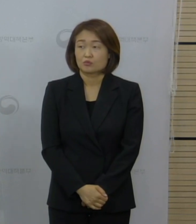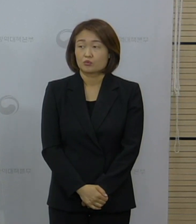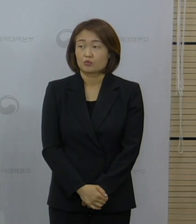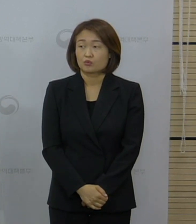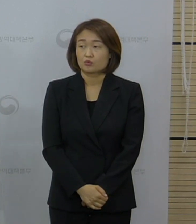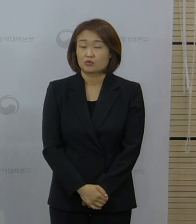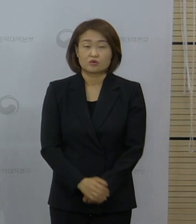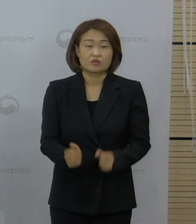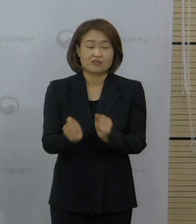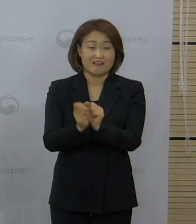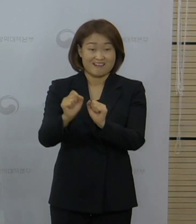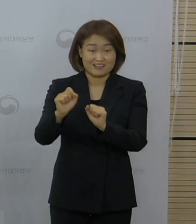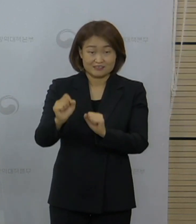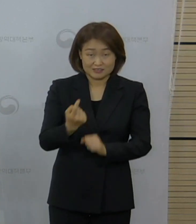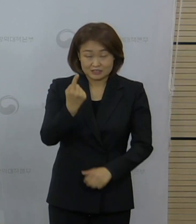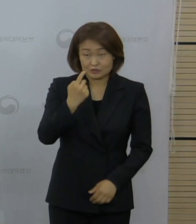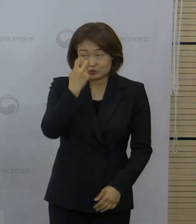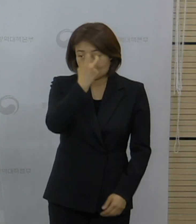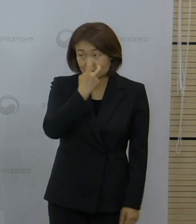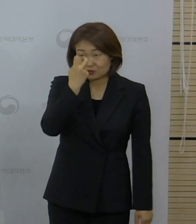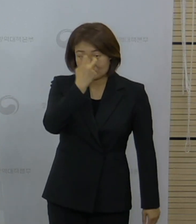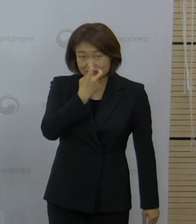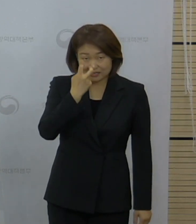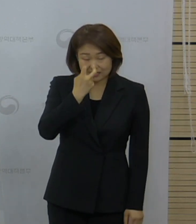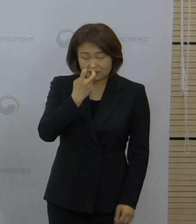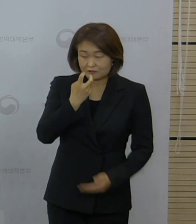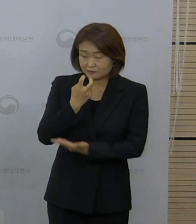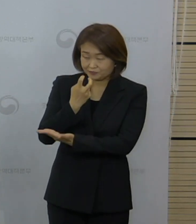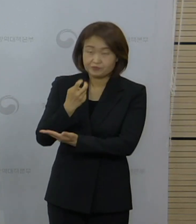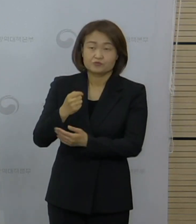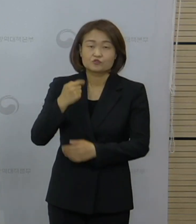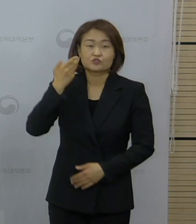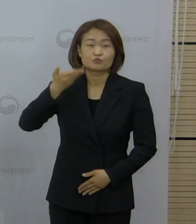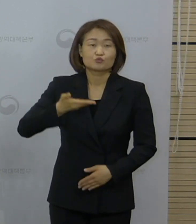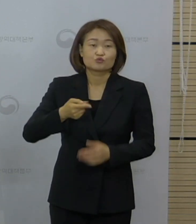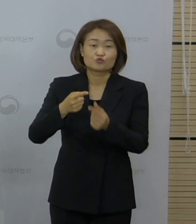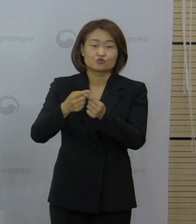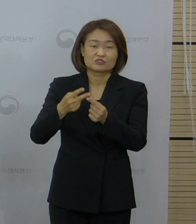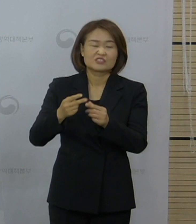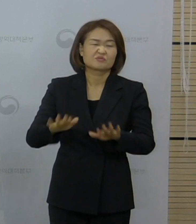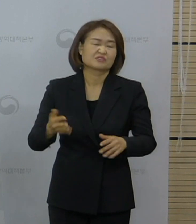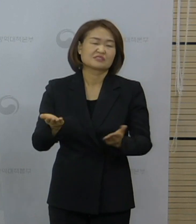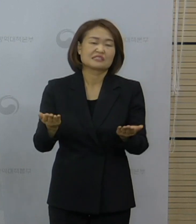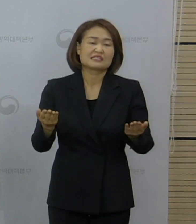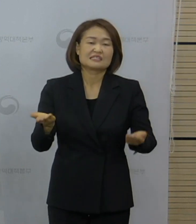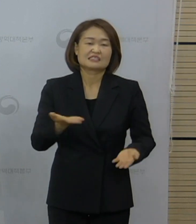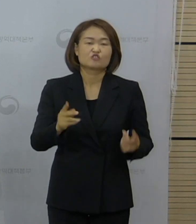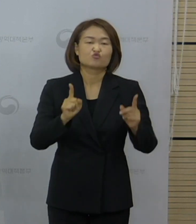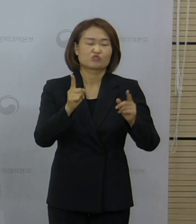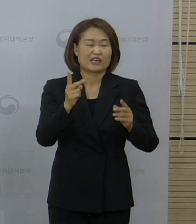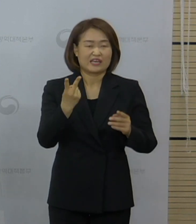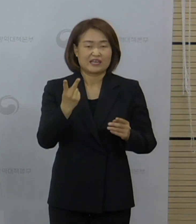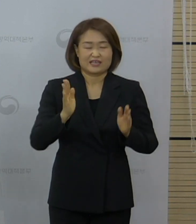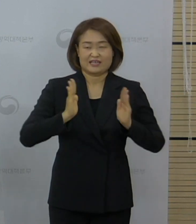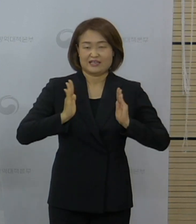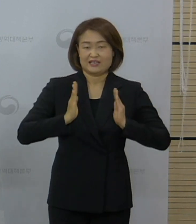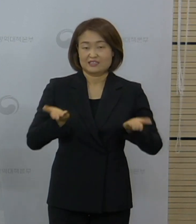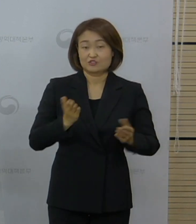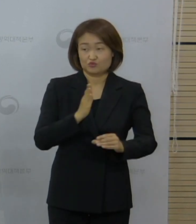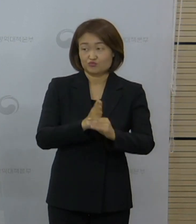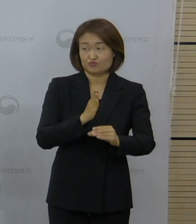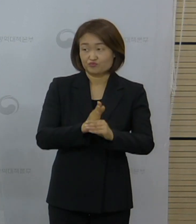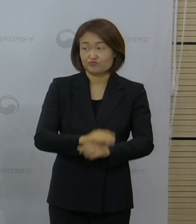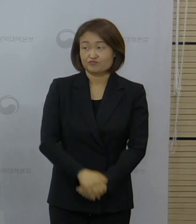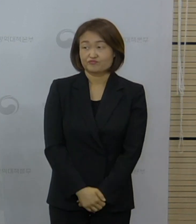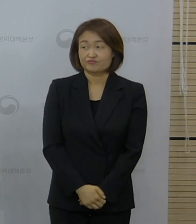역학조사와 관련돼서도 박영준 팀장님 두 가지 역할을 하고 있습니다. 역학조사 팀장으로서 한국일보